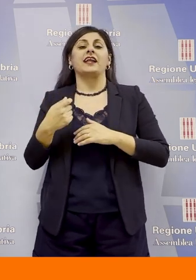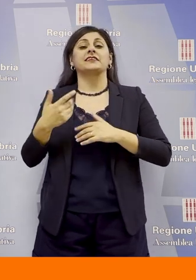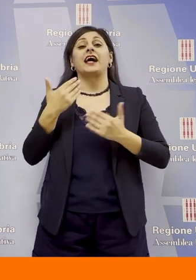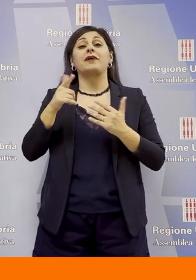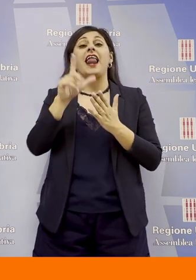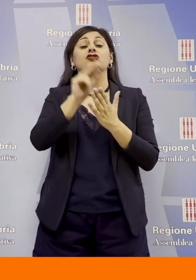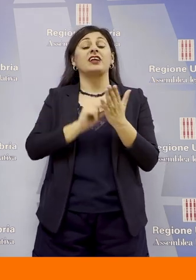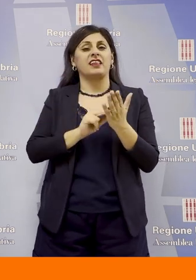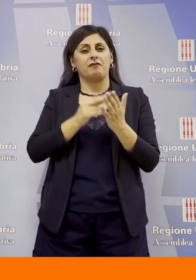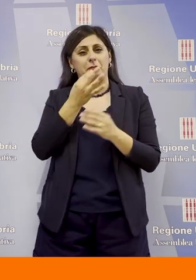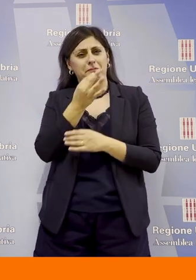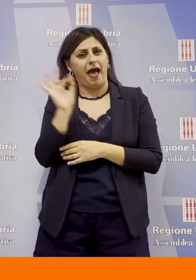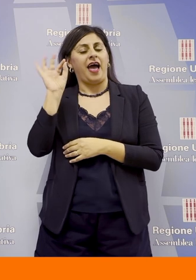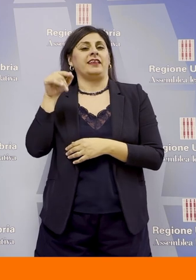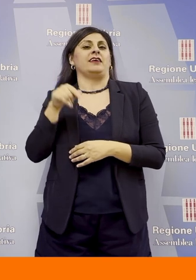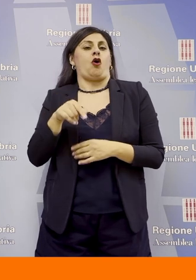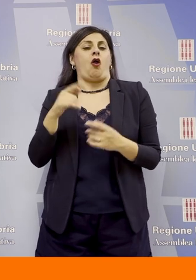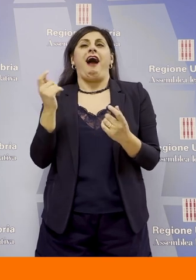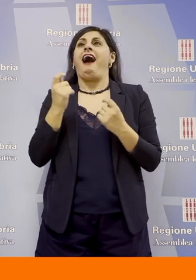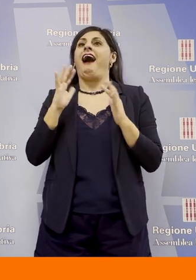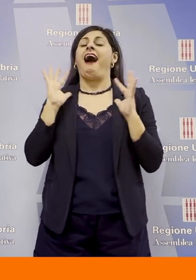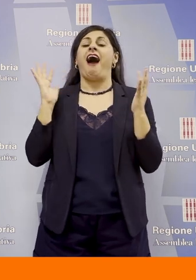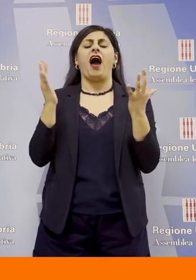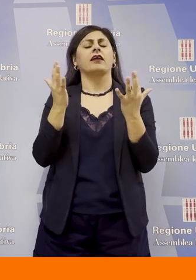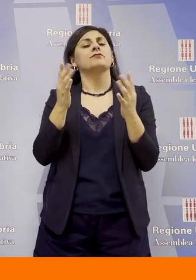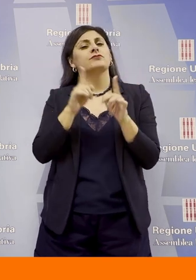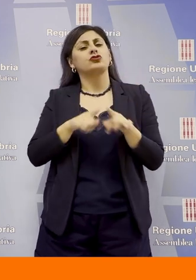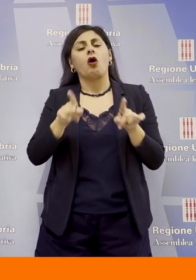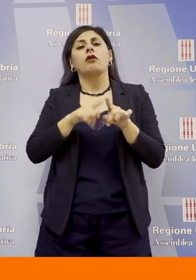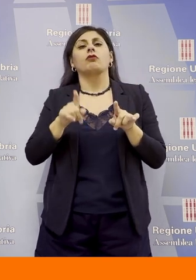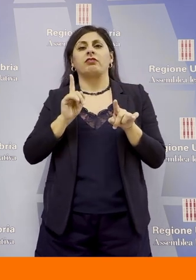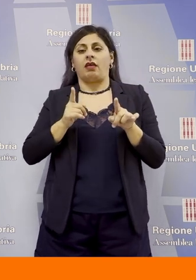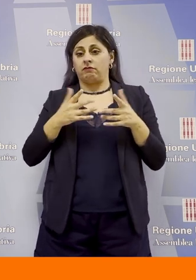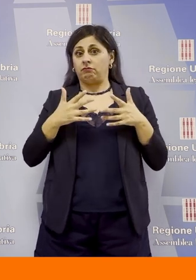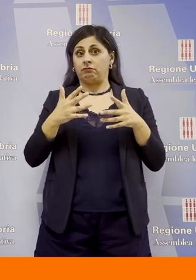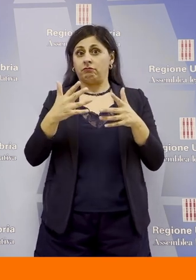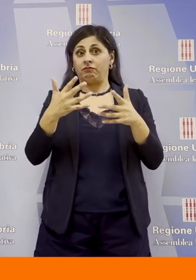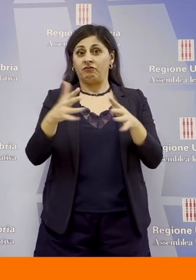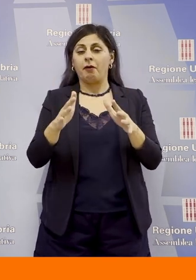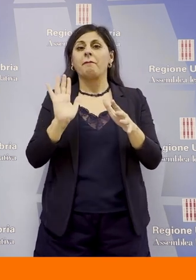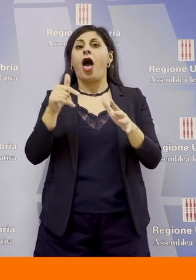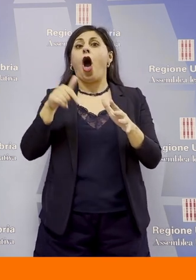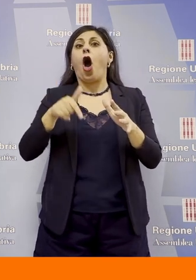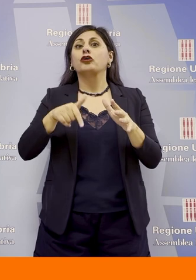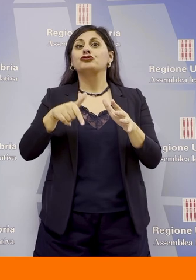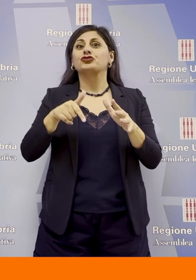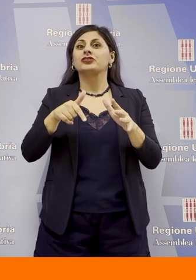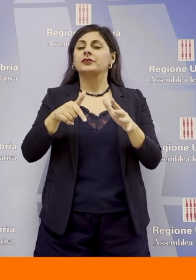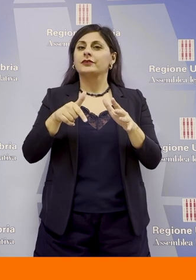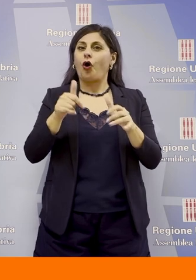Legislativa molto particolare, come sempre a termine, ma evidentemente oggi più a termine di altre. Il lasso